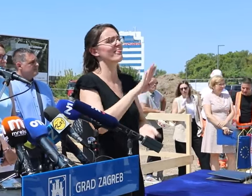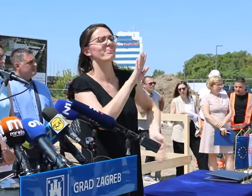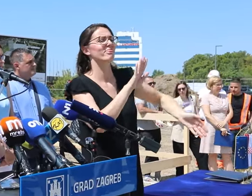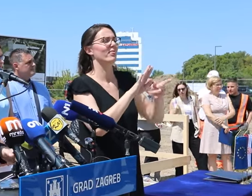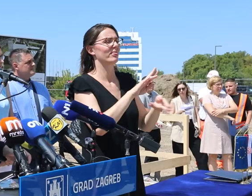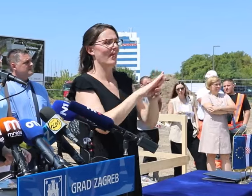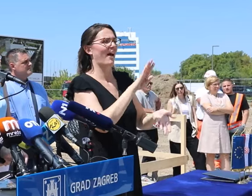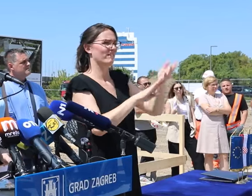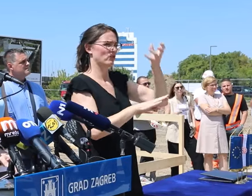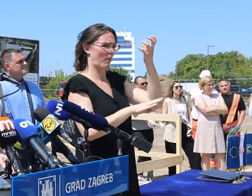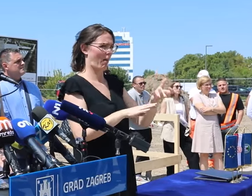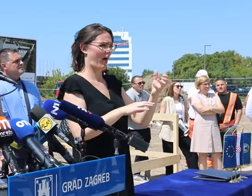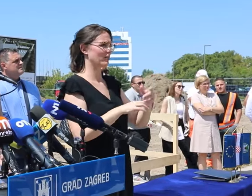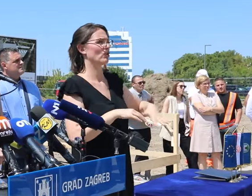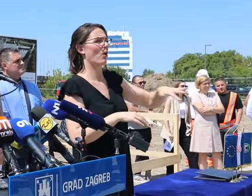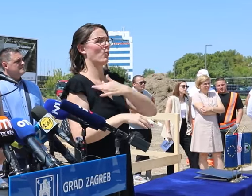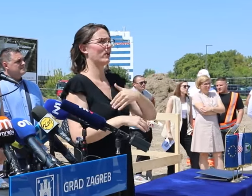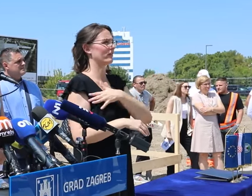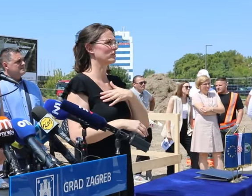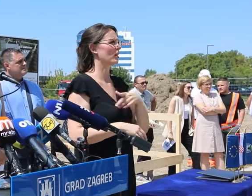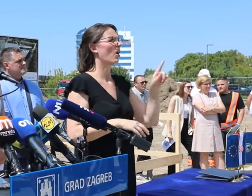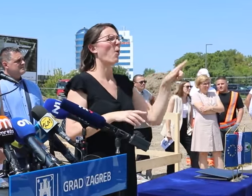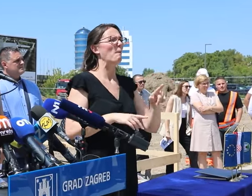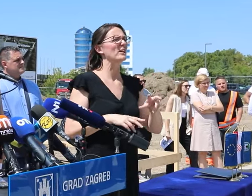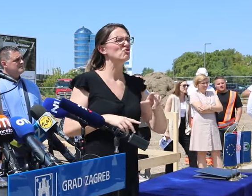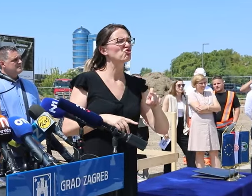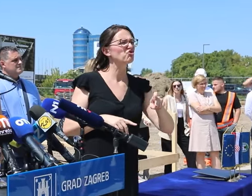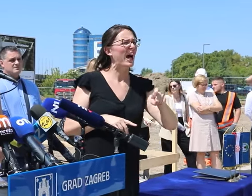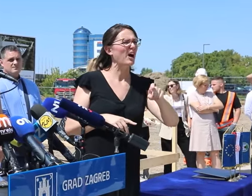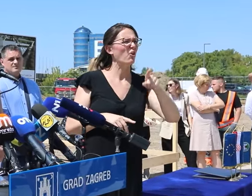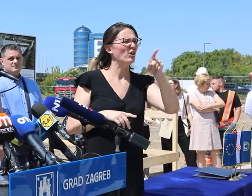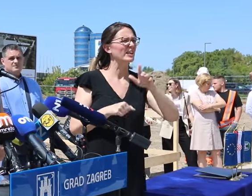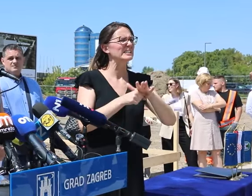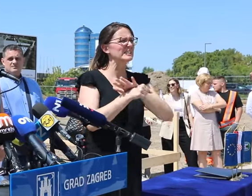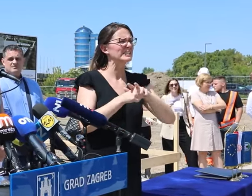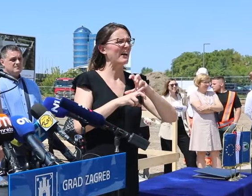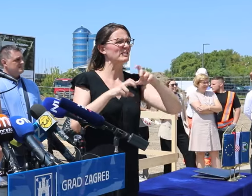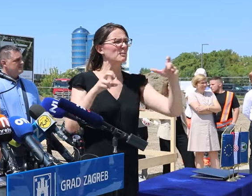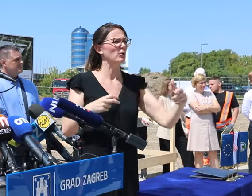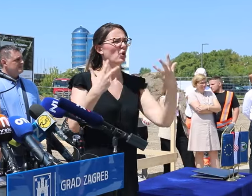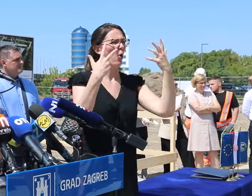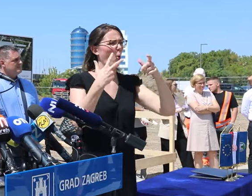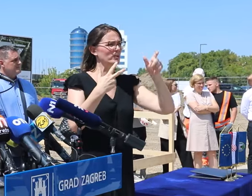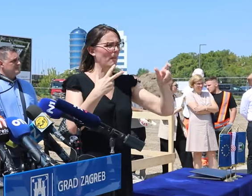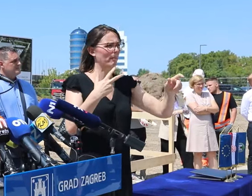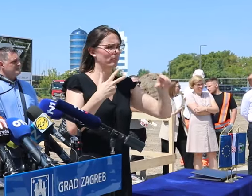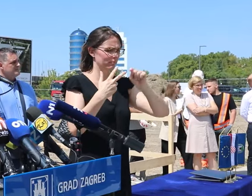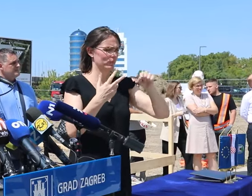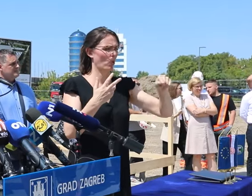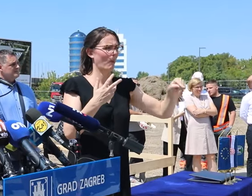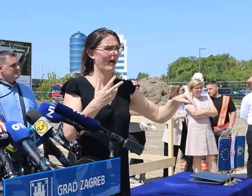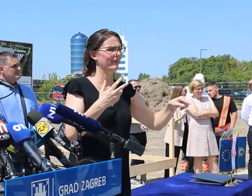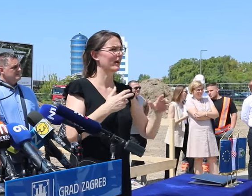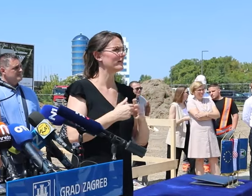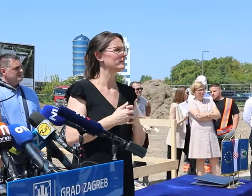izbora. Samo još jedno pitanje, pojavili su se opet ti nesetni štakovi na Savskom 8 obutištu, osam komada izbora na čitateljica, jedna gledateljica je